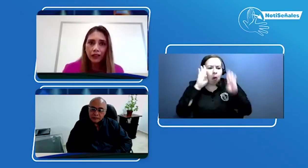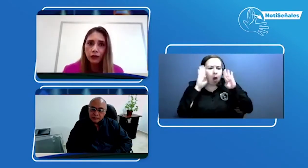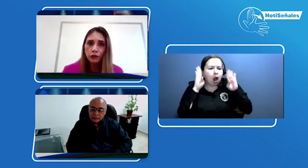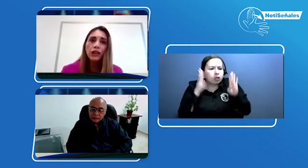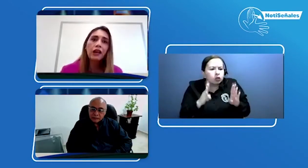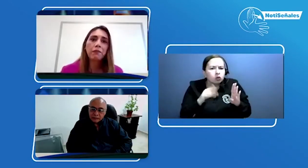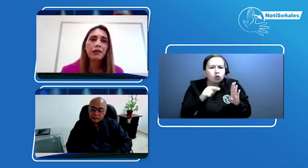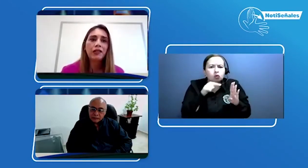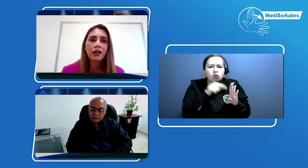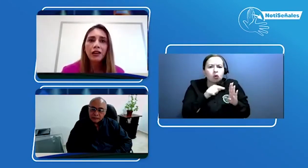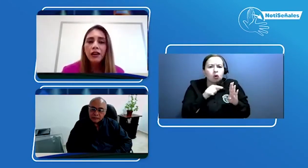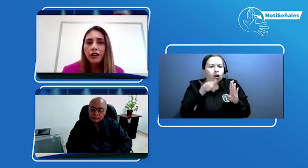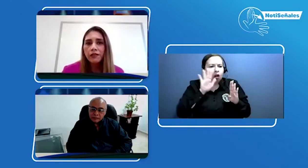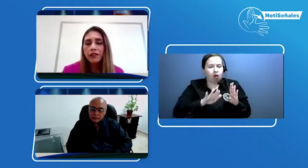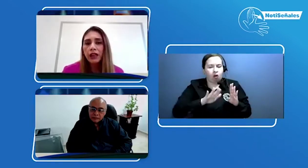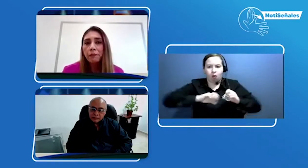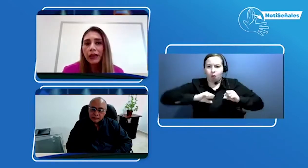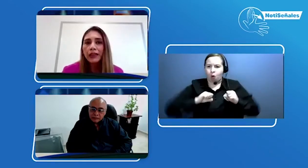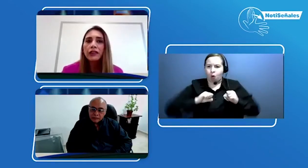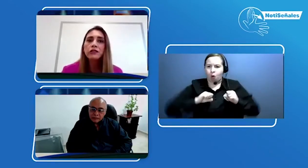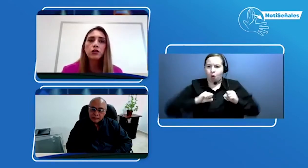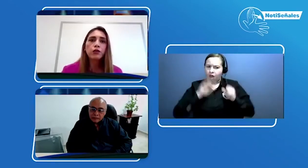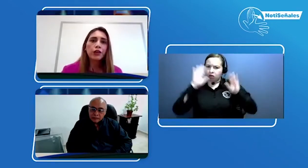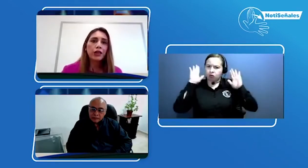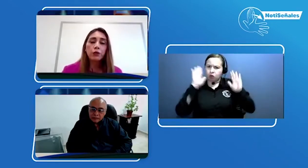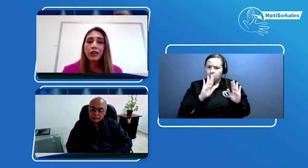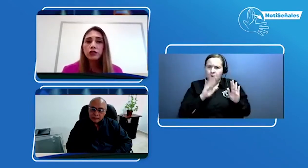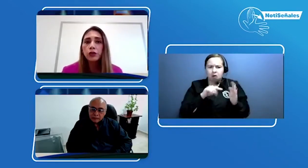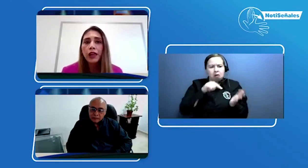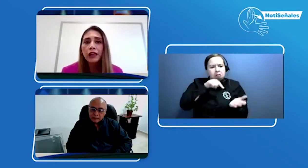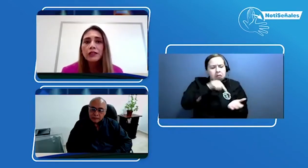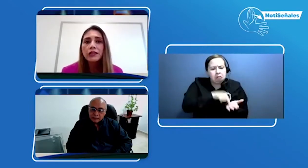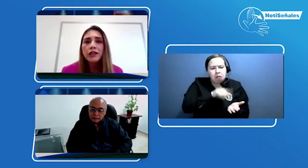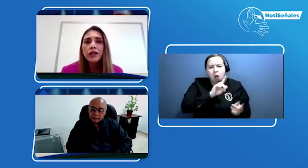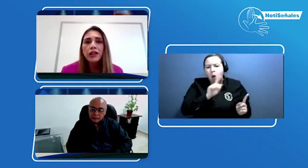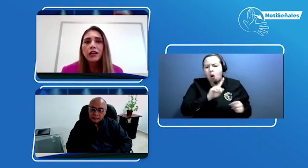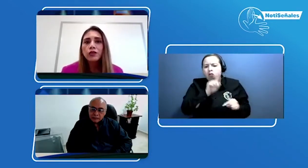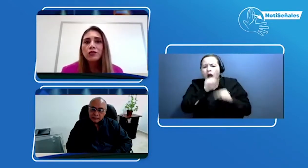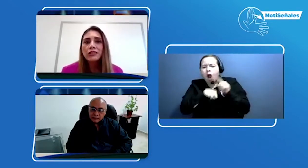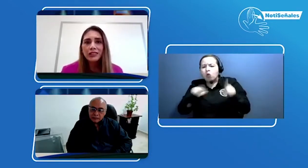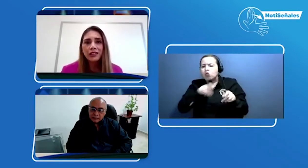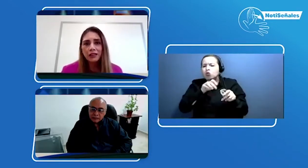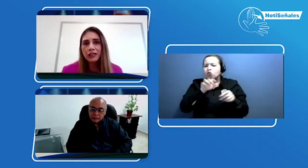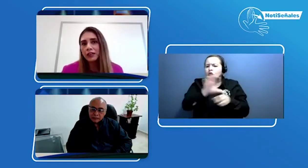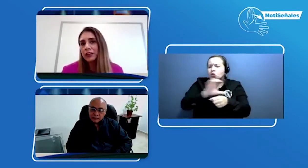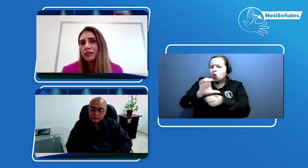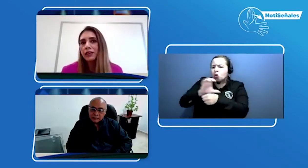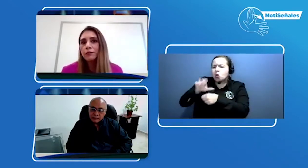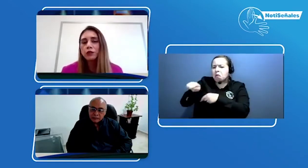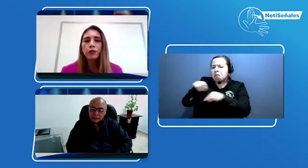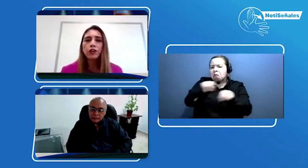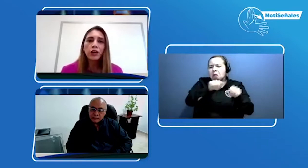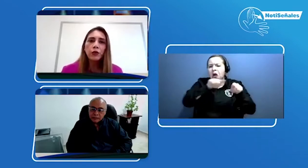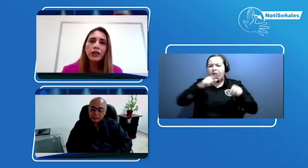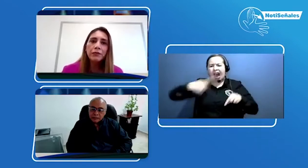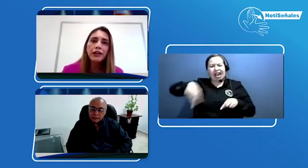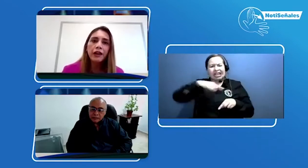digamos, de la capital del país o de algunas ciudades. Y entonces decidimos por qué no ir a mirar